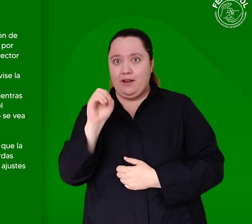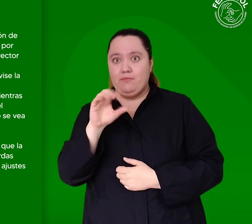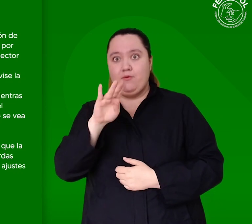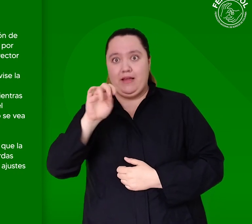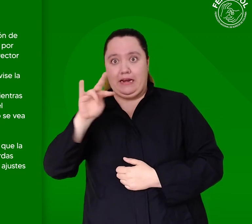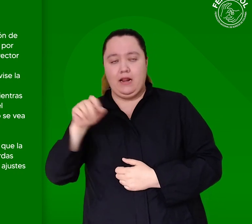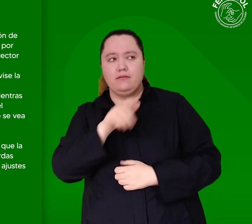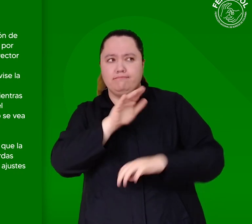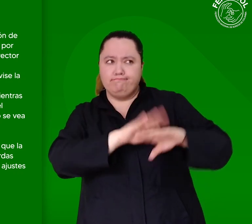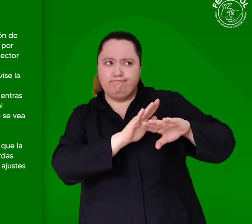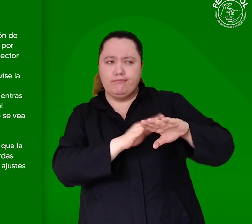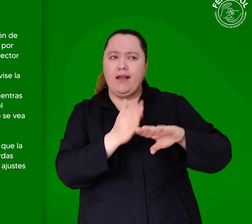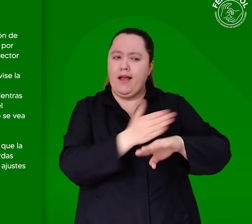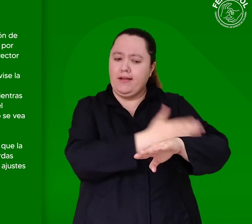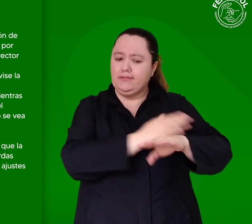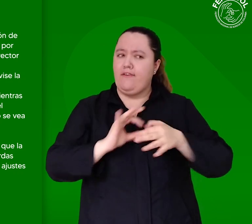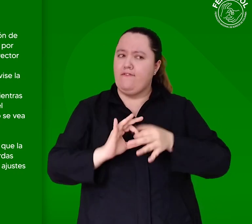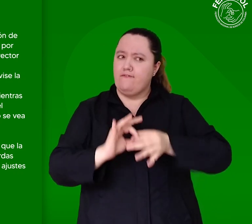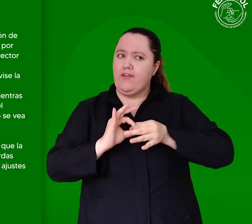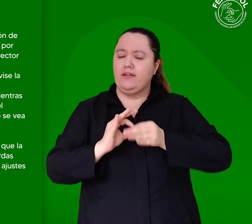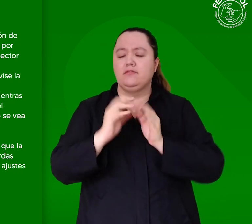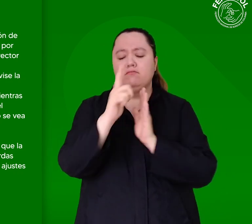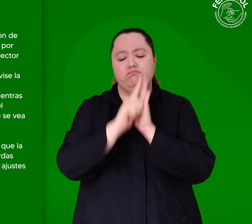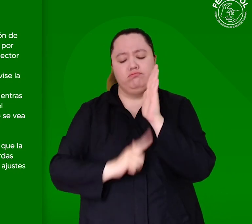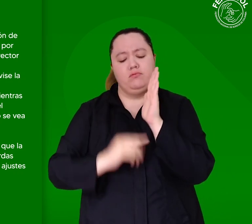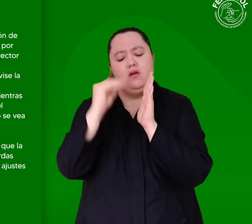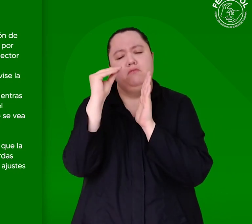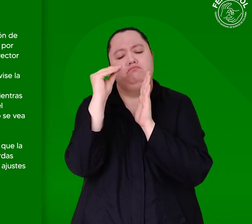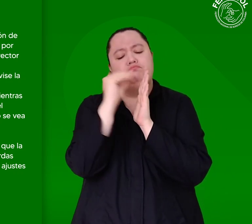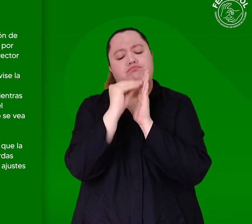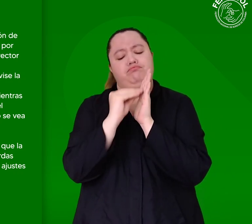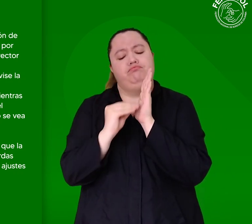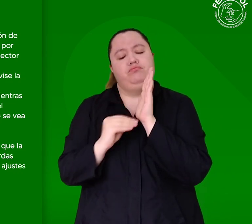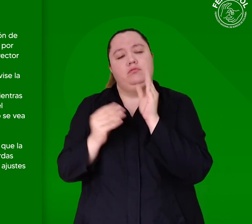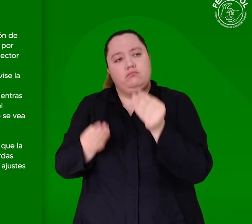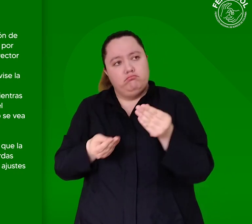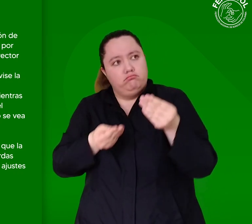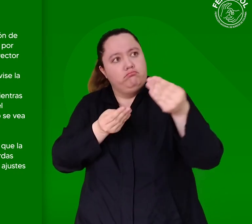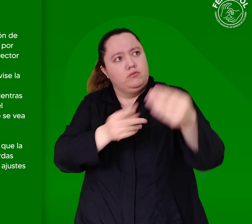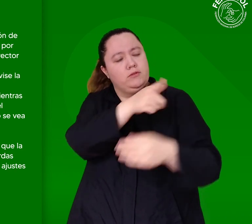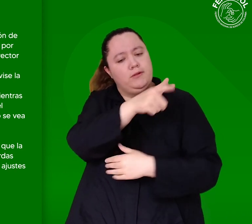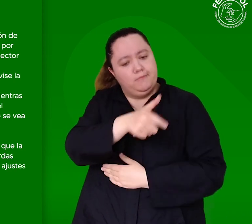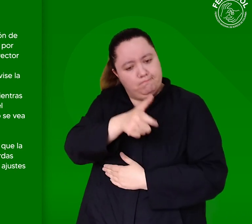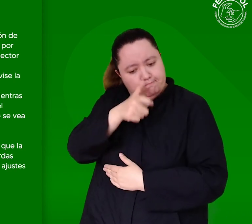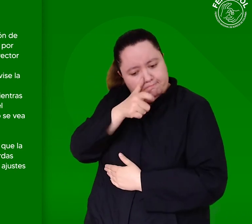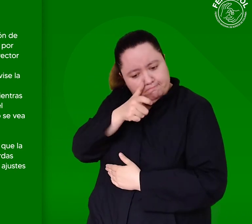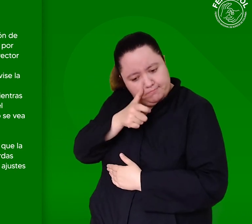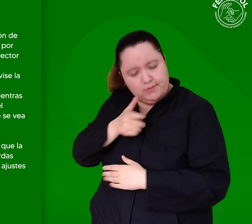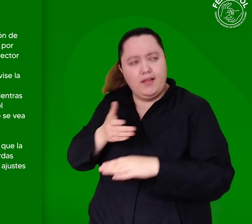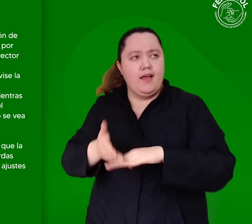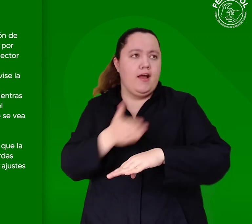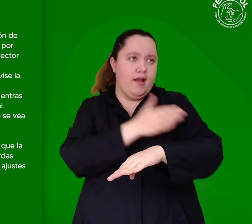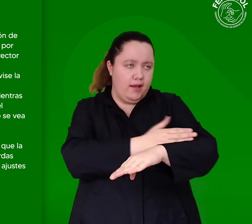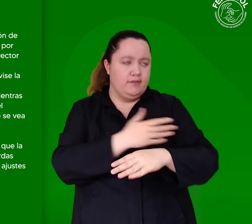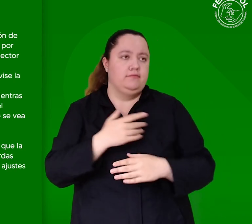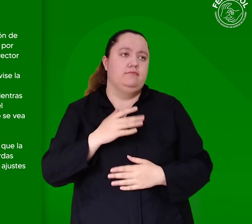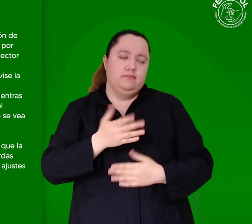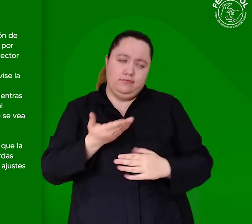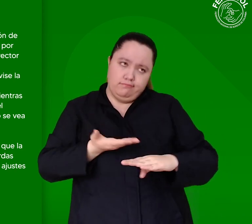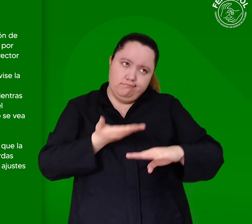busque una salida jurídica mientras la transición a la nueva normativa, para que el derecho al trabajo de las personas sordas no